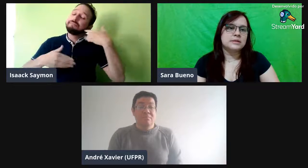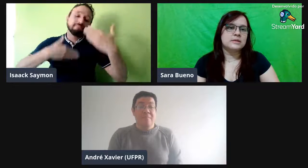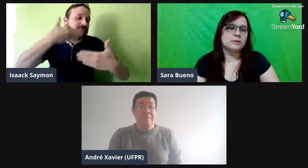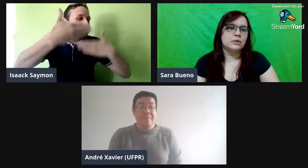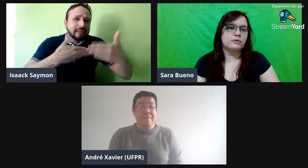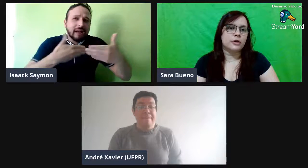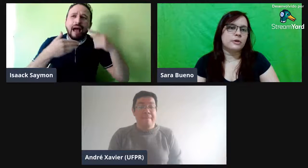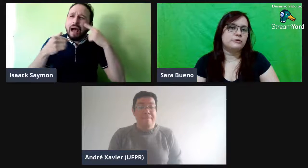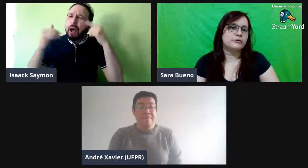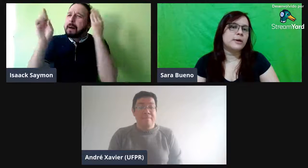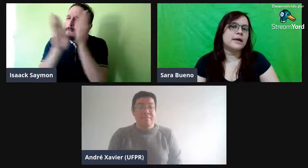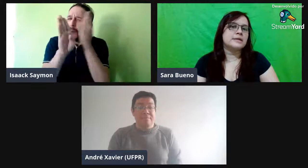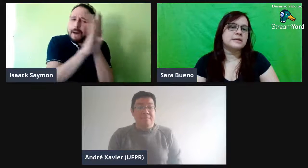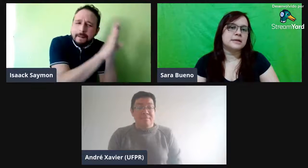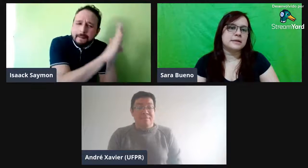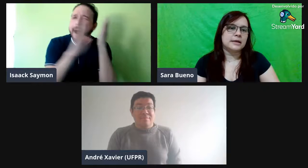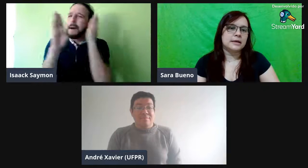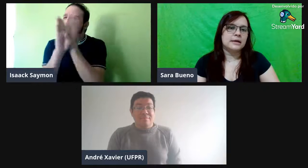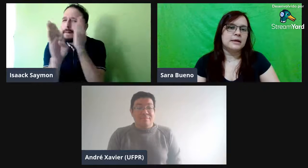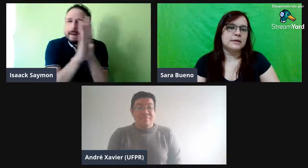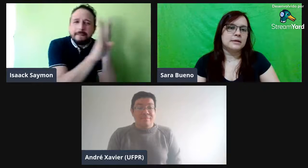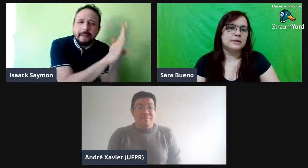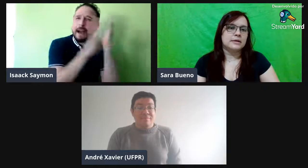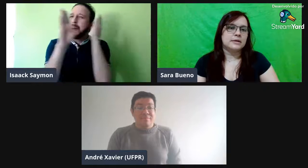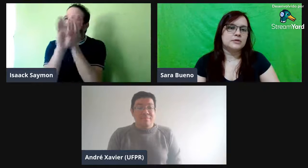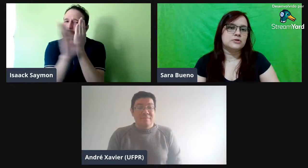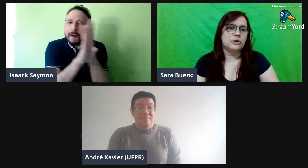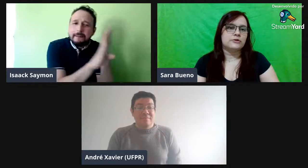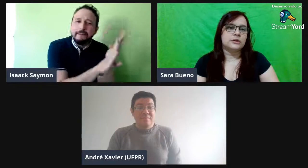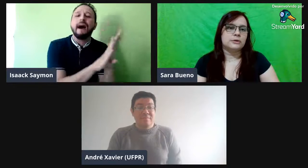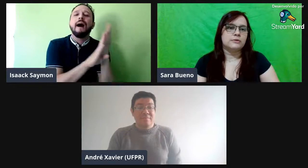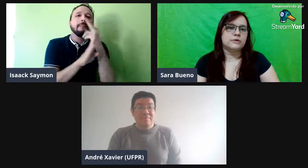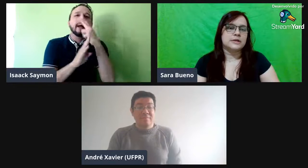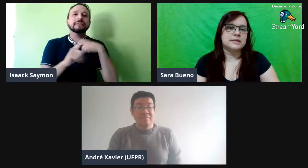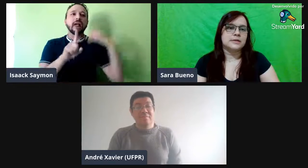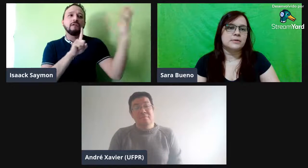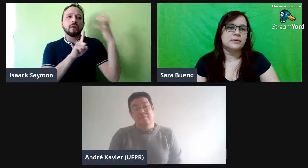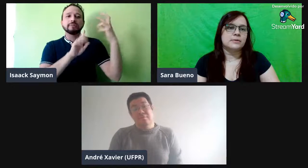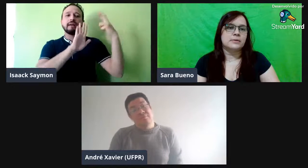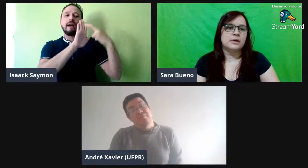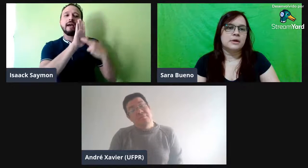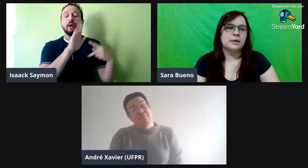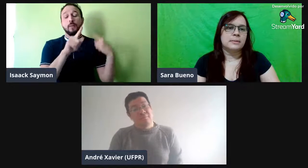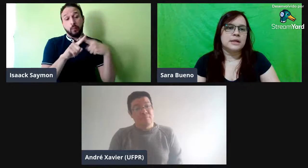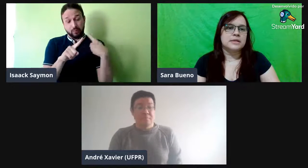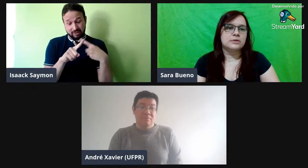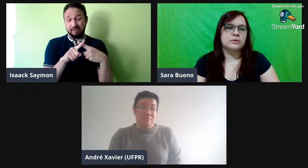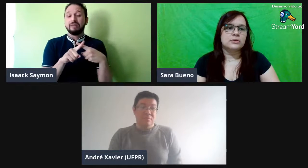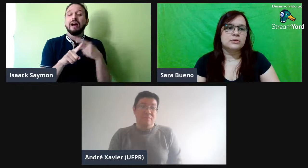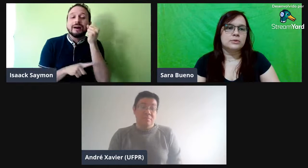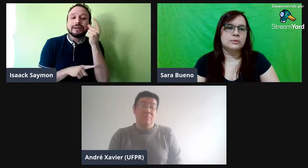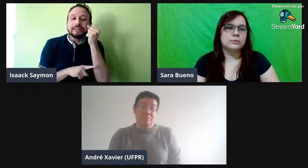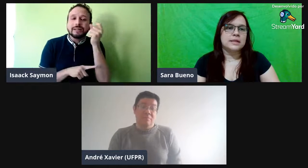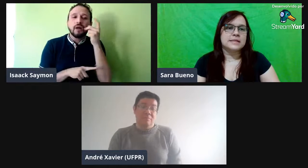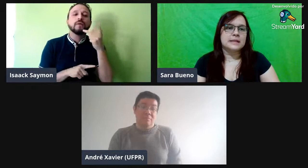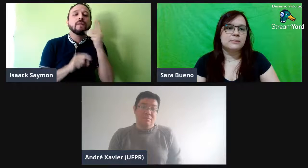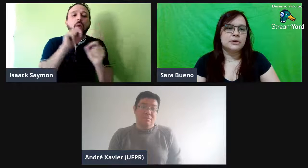conforme a influência ali, né? Que sofre na conversa. Então, parece que tudo, parece que tem muita